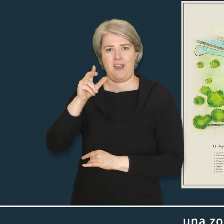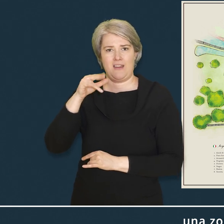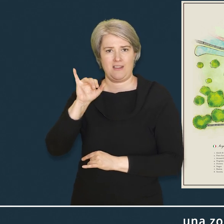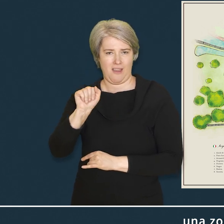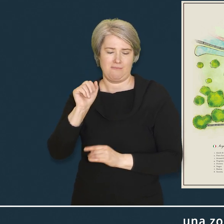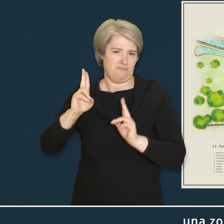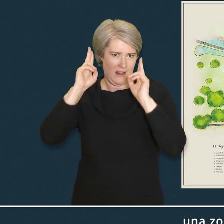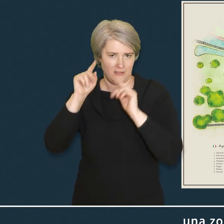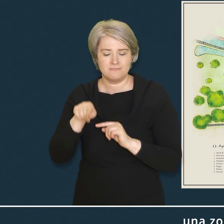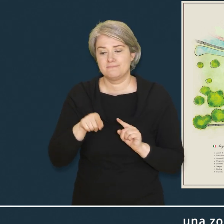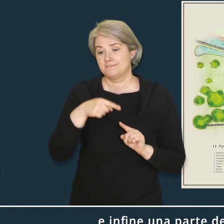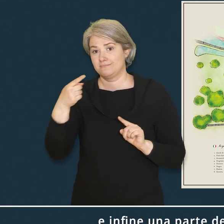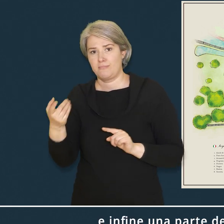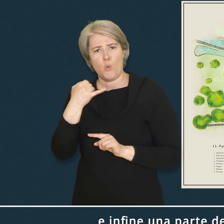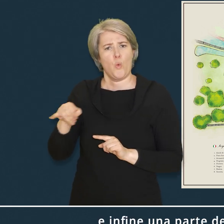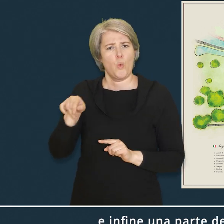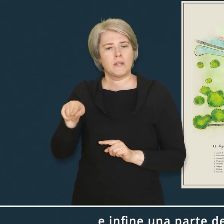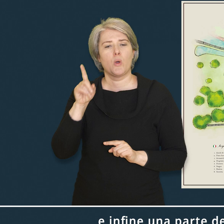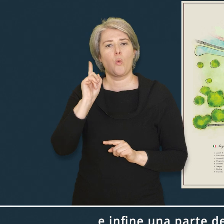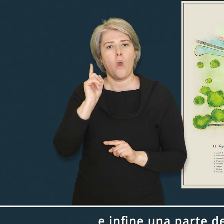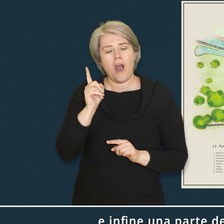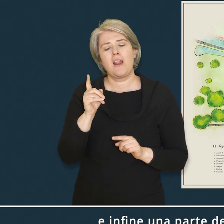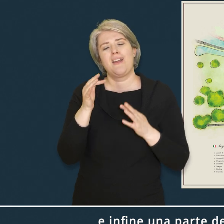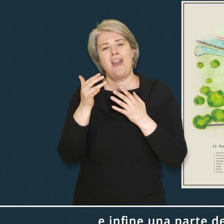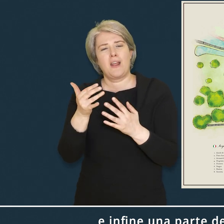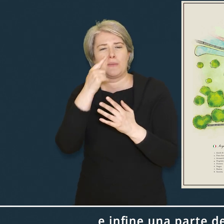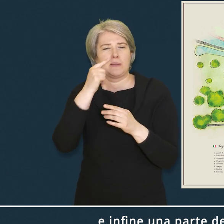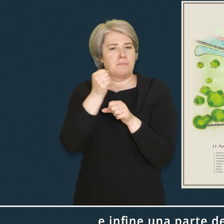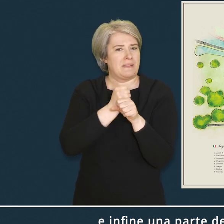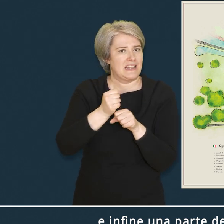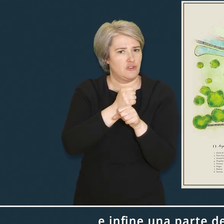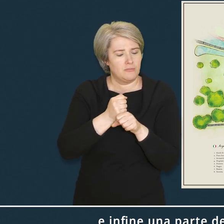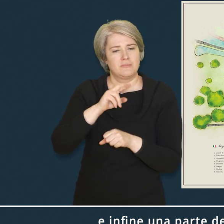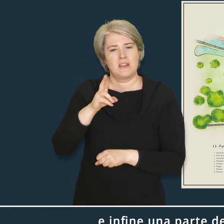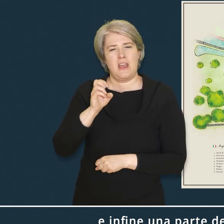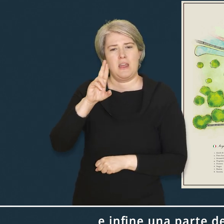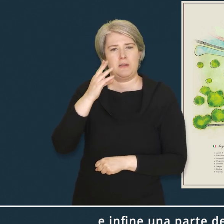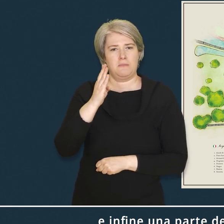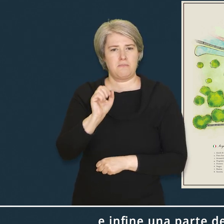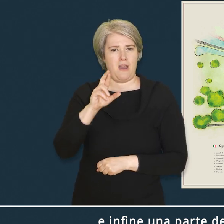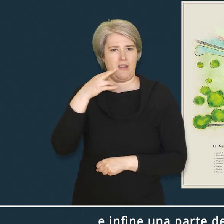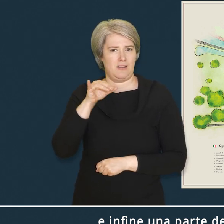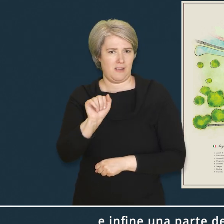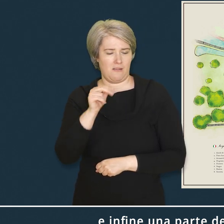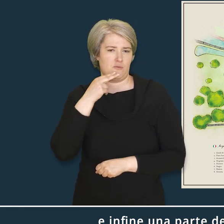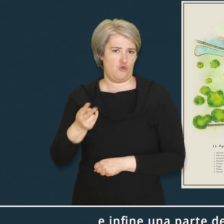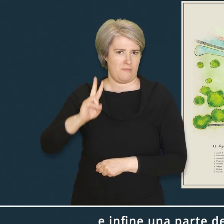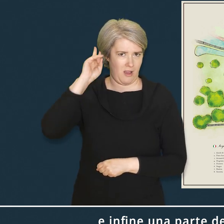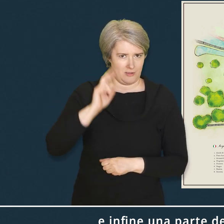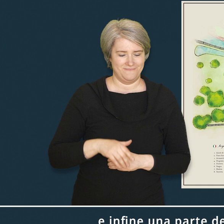E infine una parte dedicata alle erbe officinali, erbaria